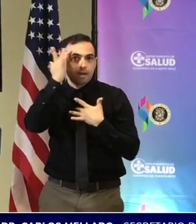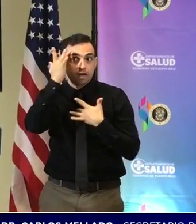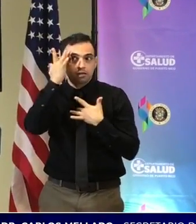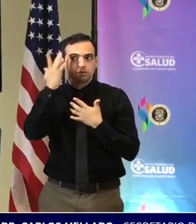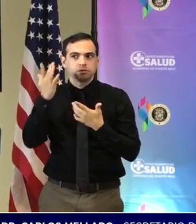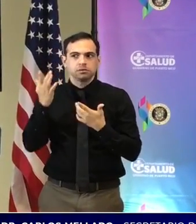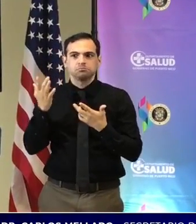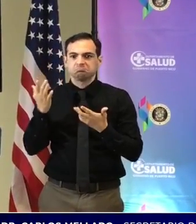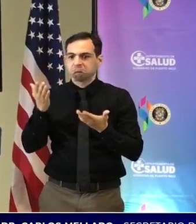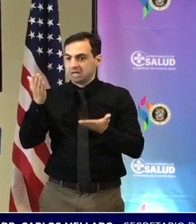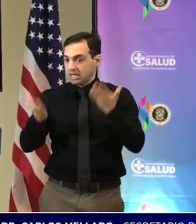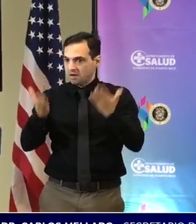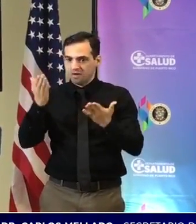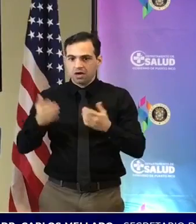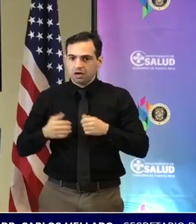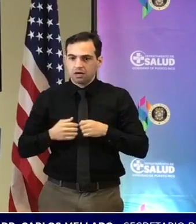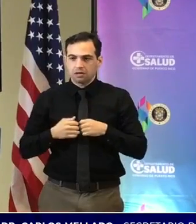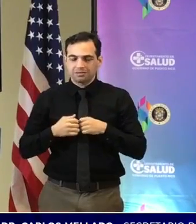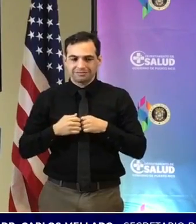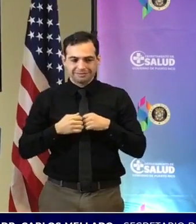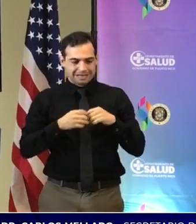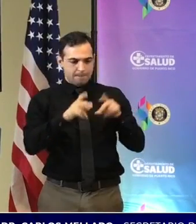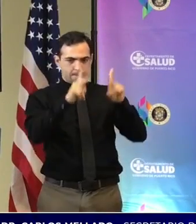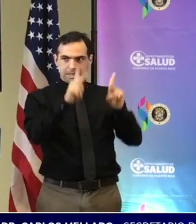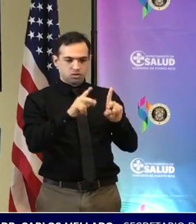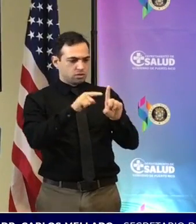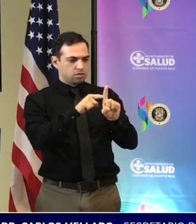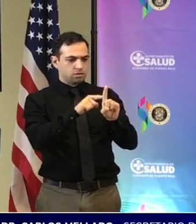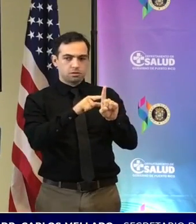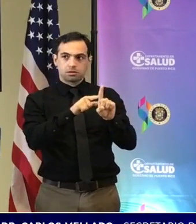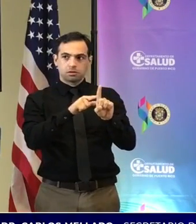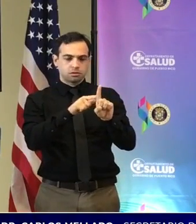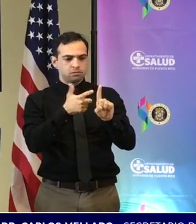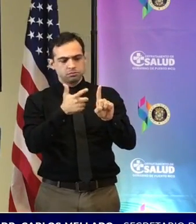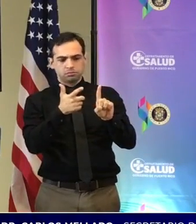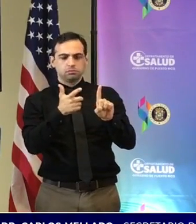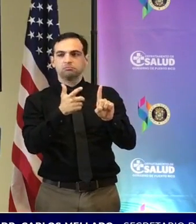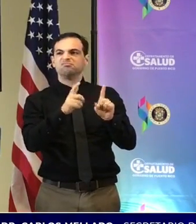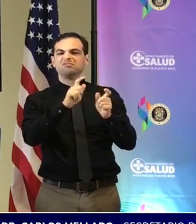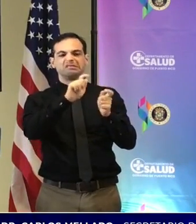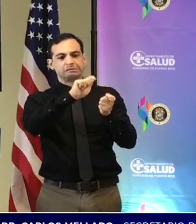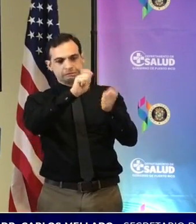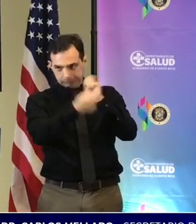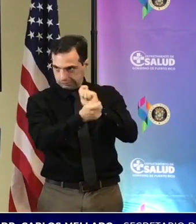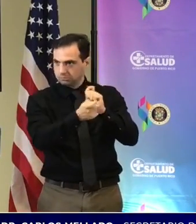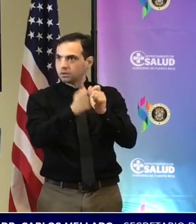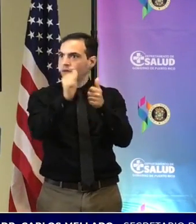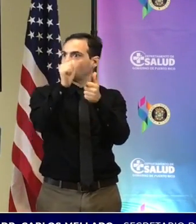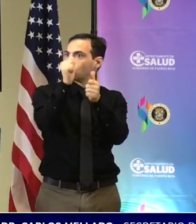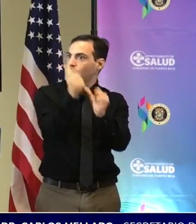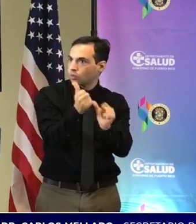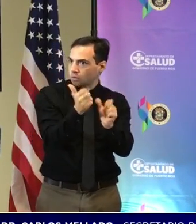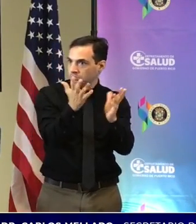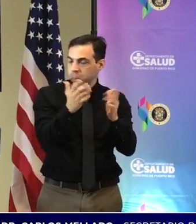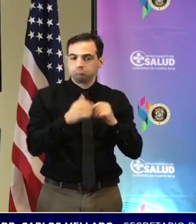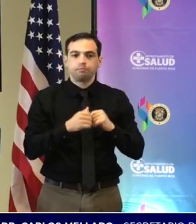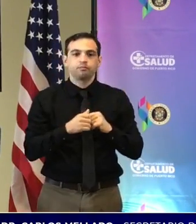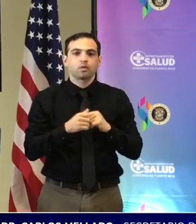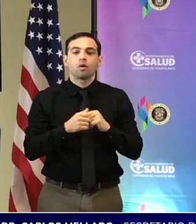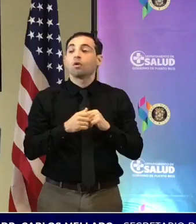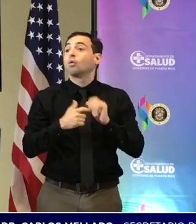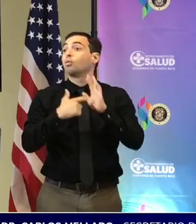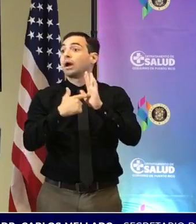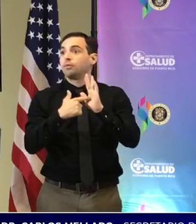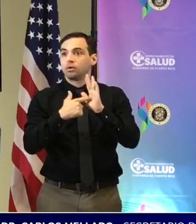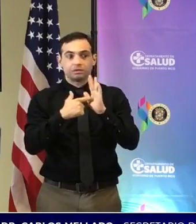el panorama del paciente y evaluar los efectos que tiene el long COVID en la